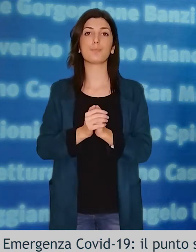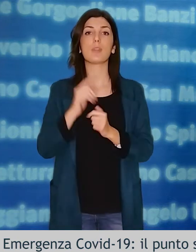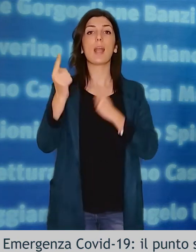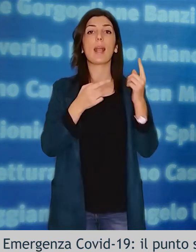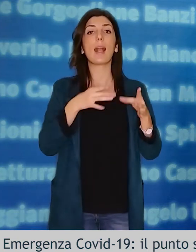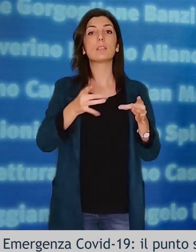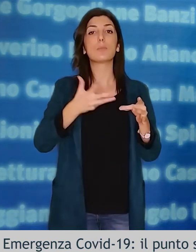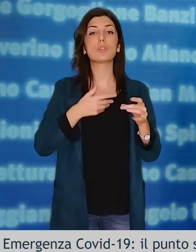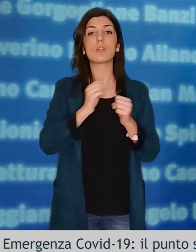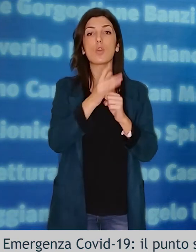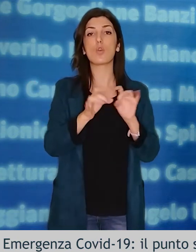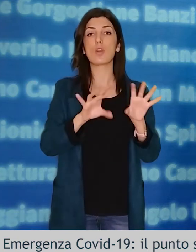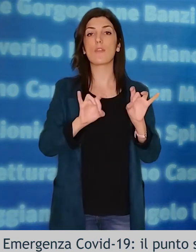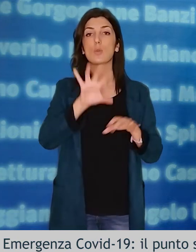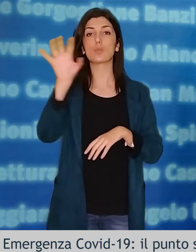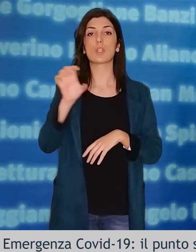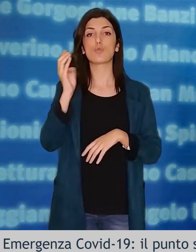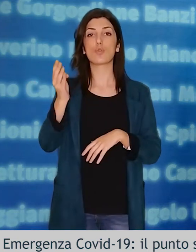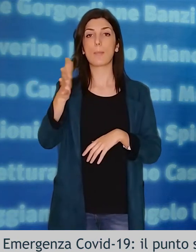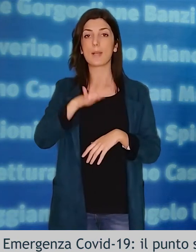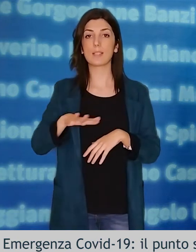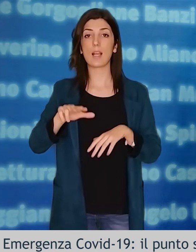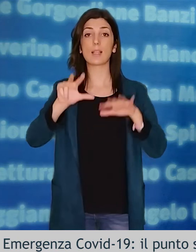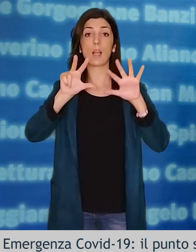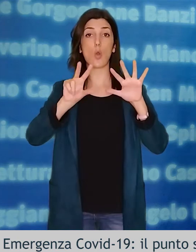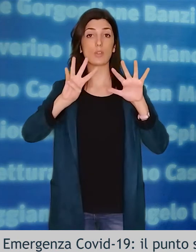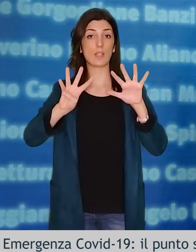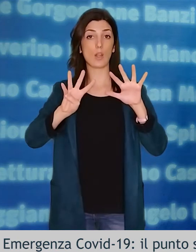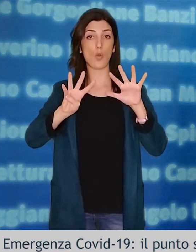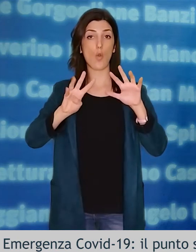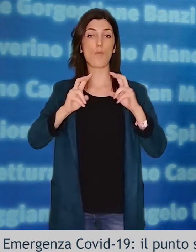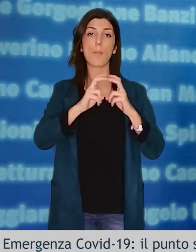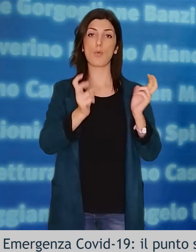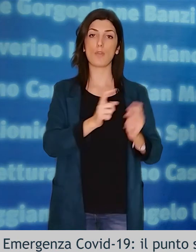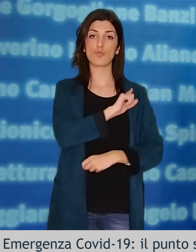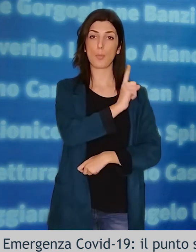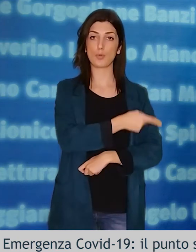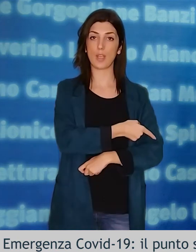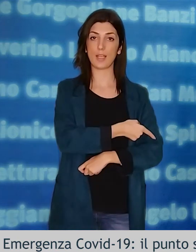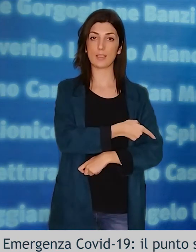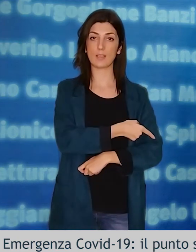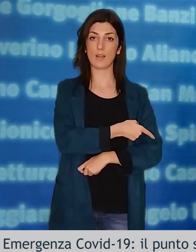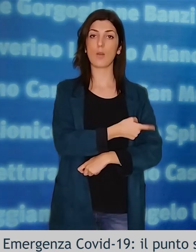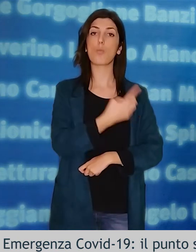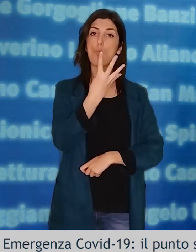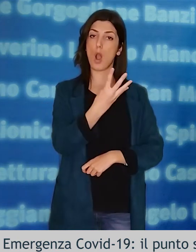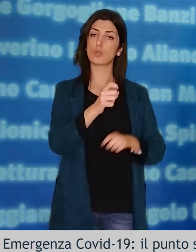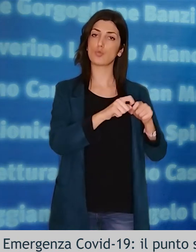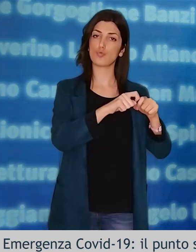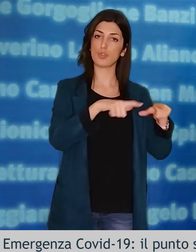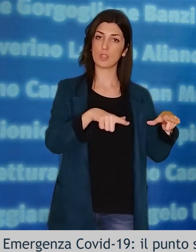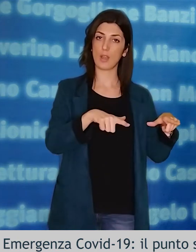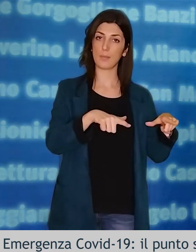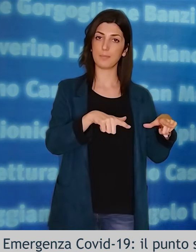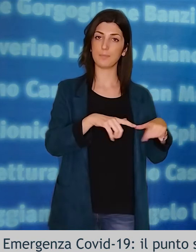per Covid-19 nella Regione, 89 sono attribuiti alla provincia di Potenza e di questi 4 interessano il